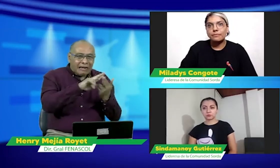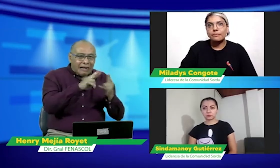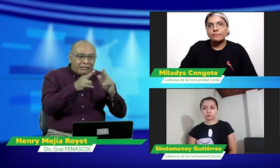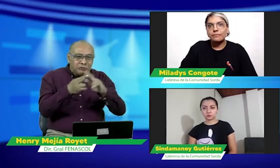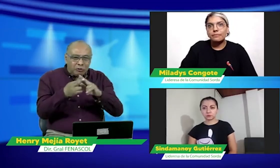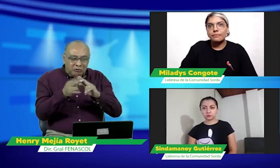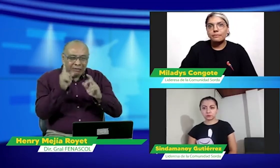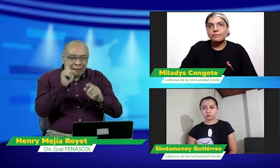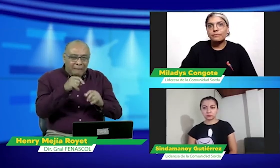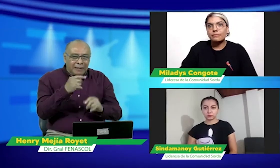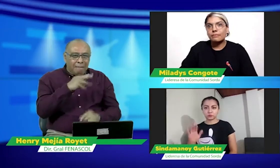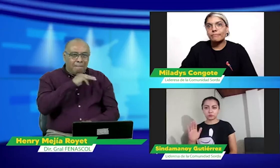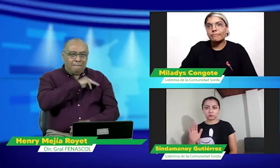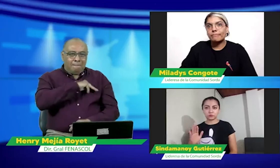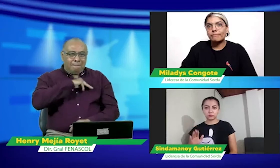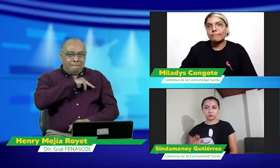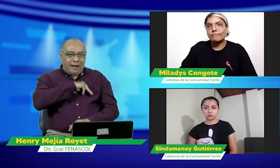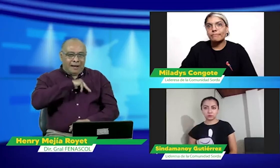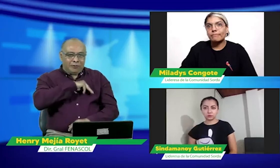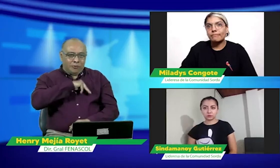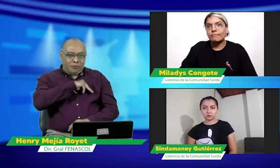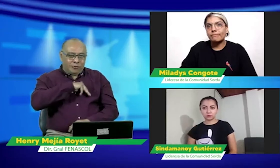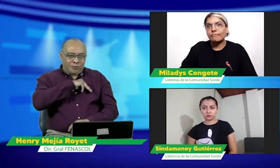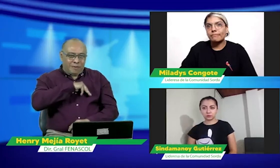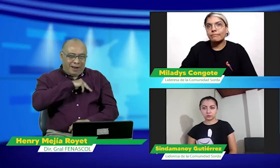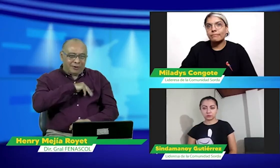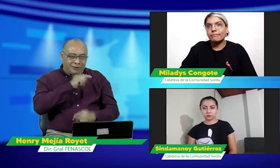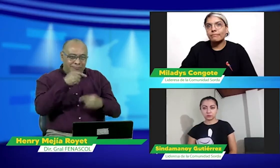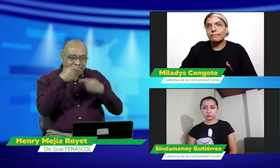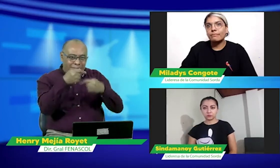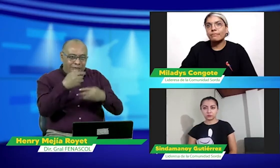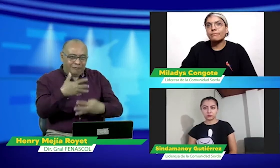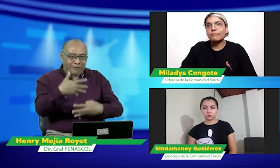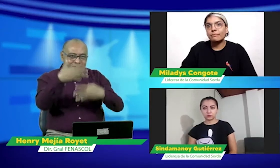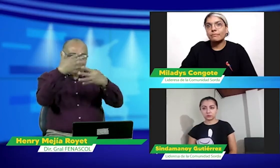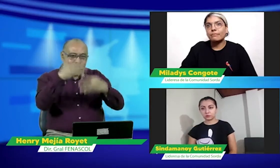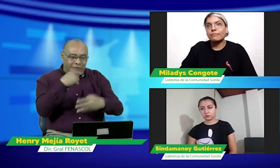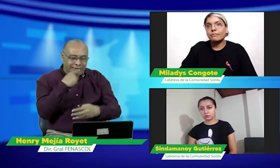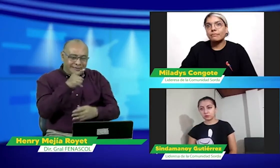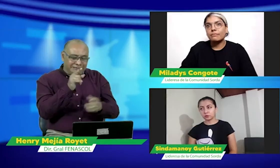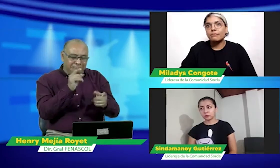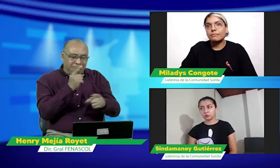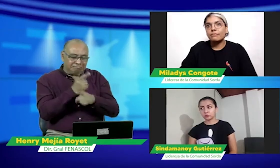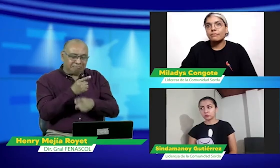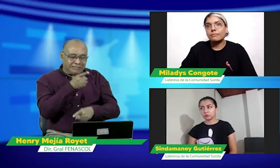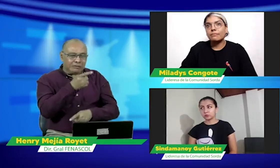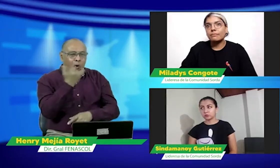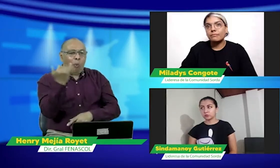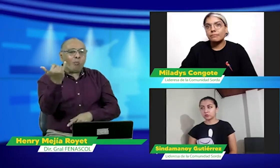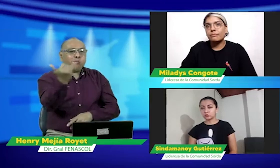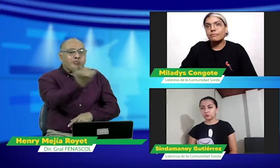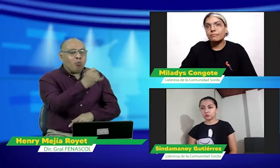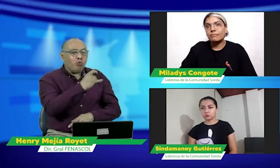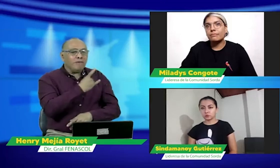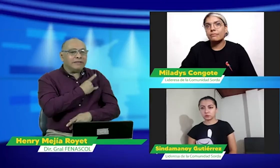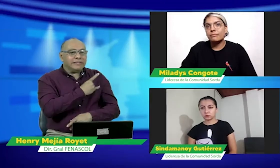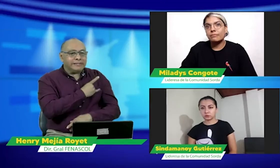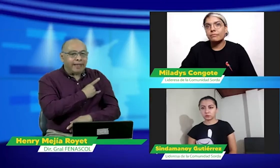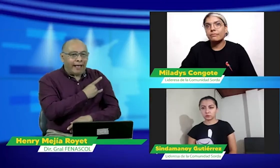y es que esto guarda relación con algo que nos comentó Mario Santa Cruz en los comentarios y él habla